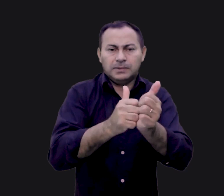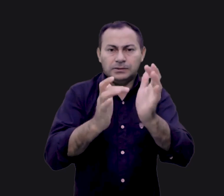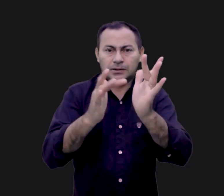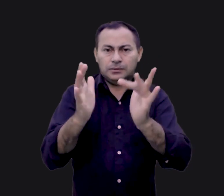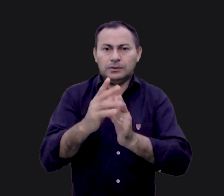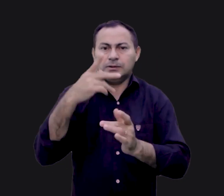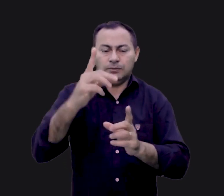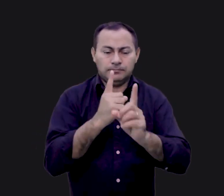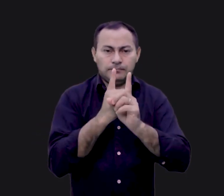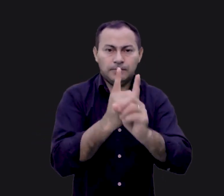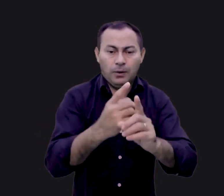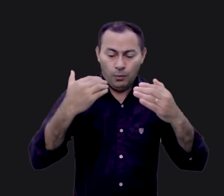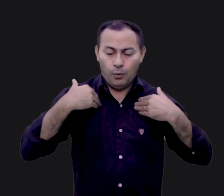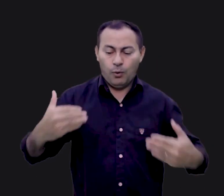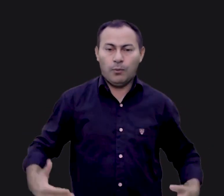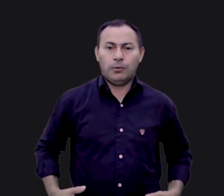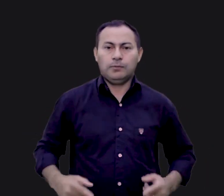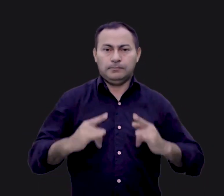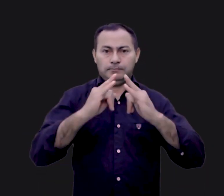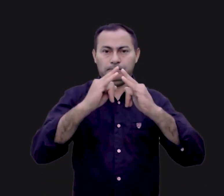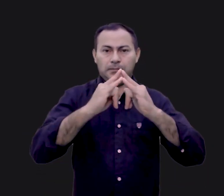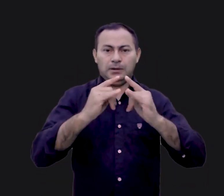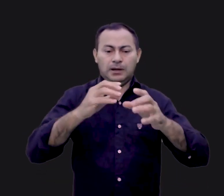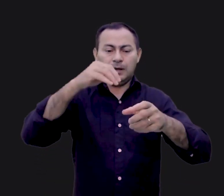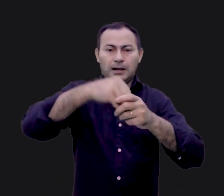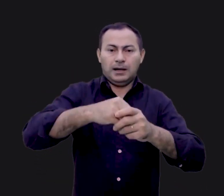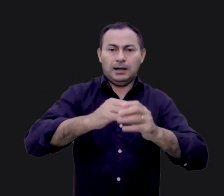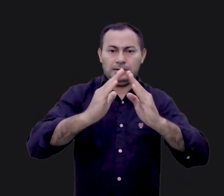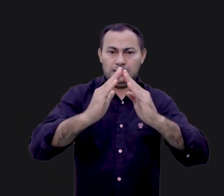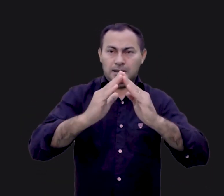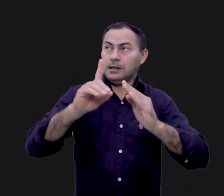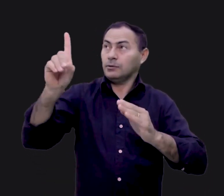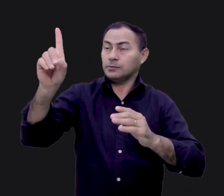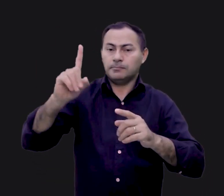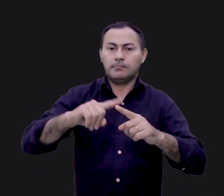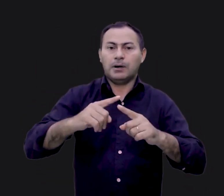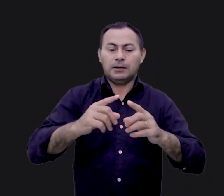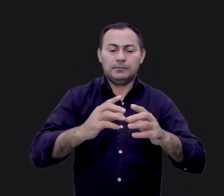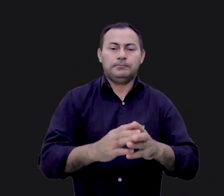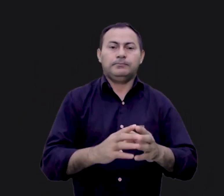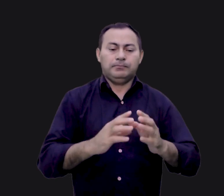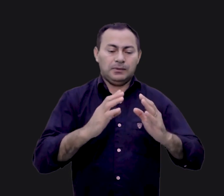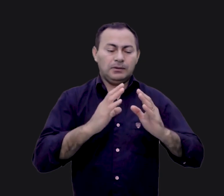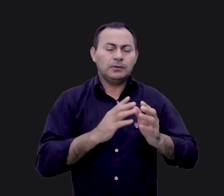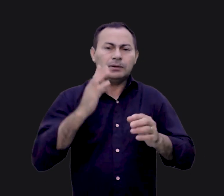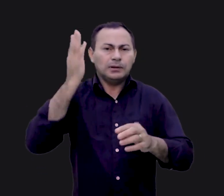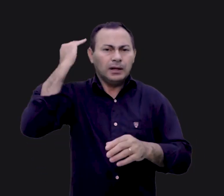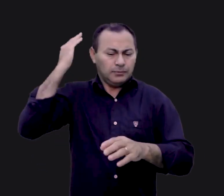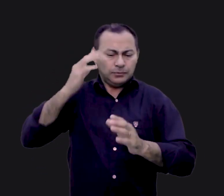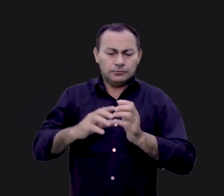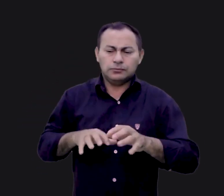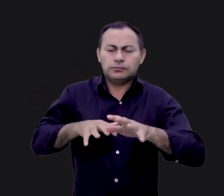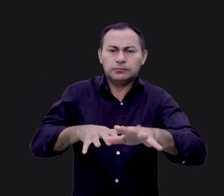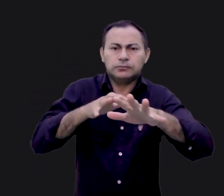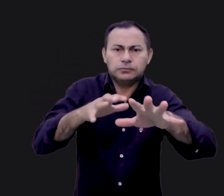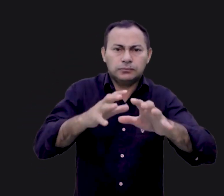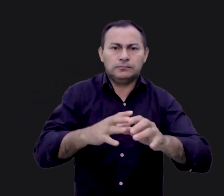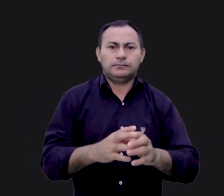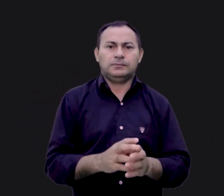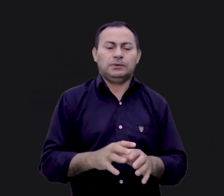Jesus e ser seu discípulo, seu corpo é o templo da morada de Deus. Mas no tempo da peregrinação no deserto, templo, o